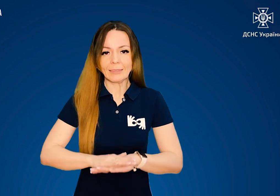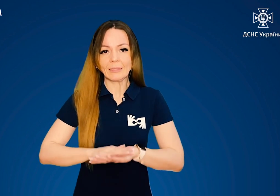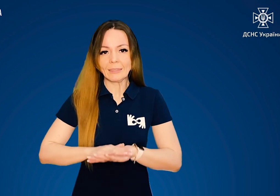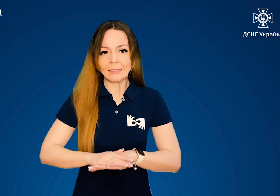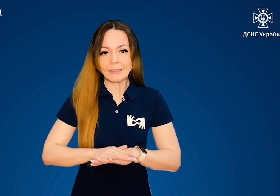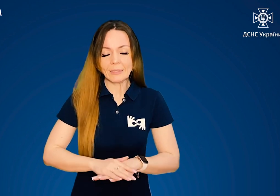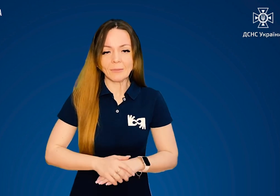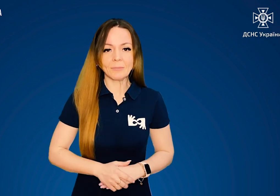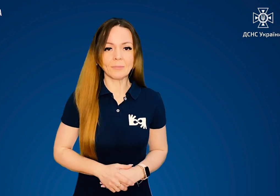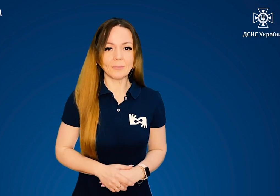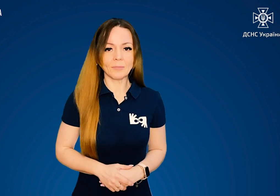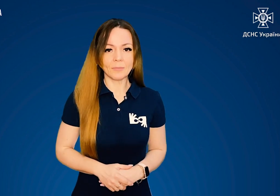Перша Дякую. Дякую